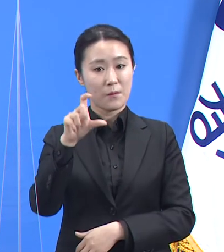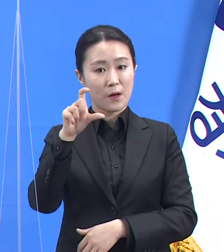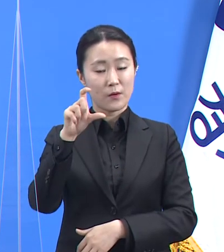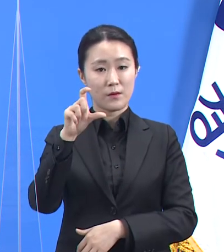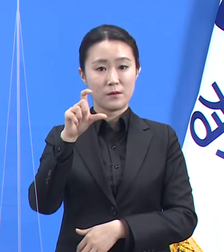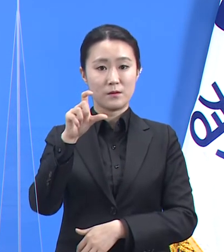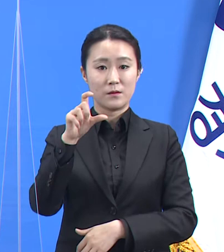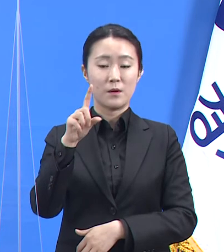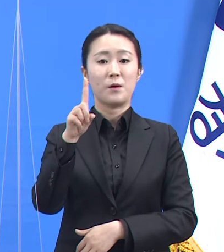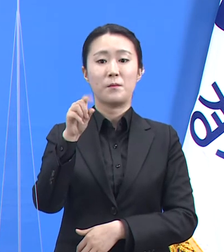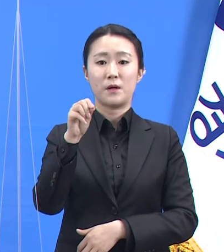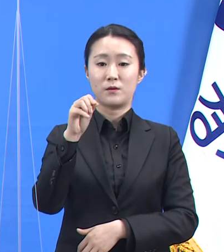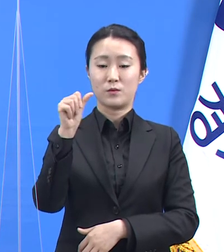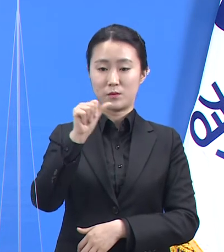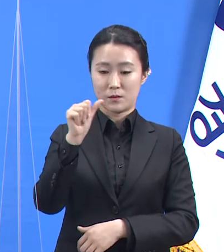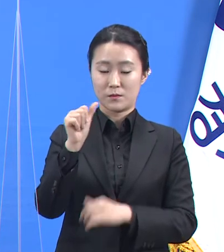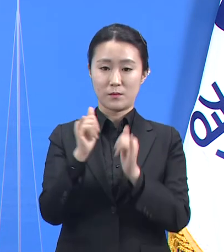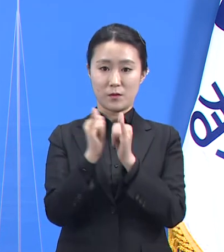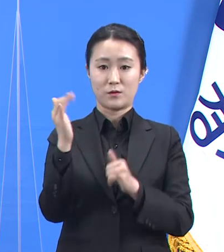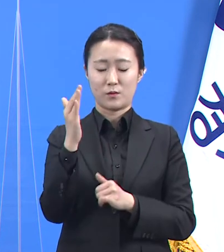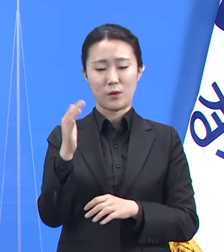37.9%입니다.